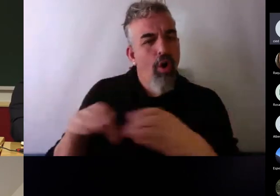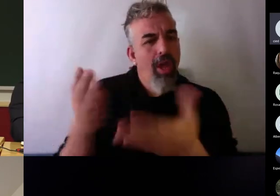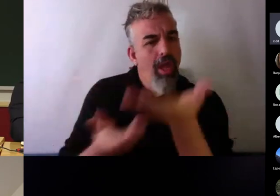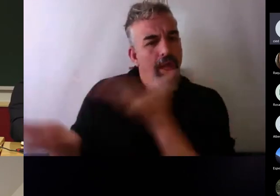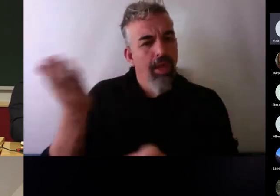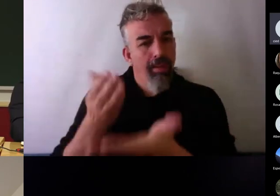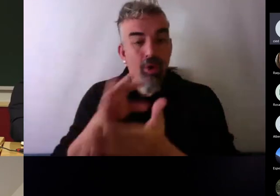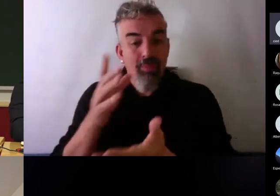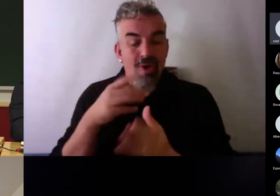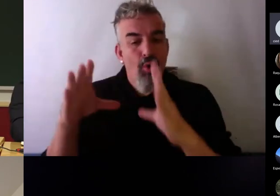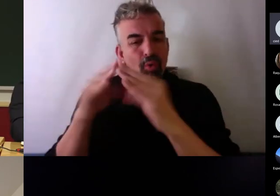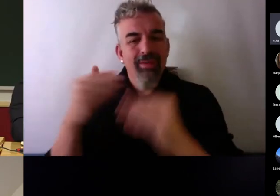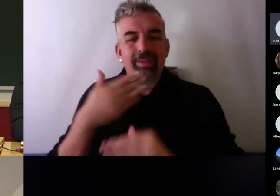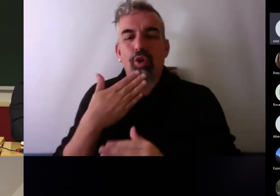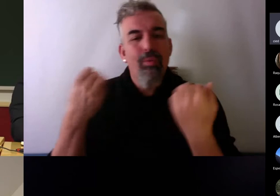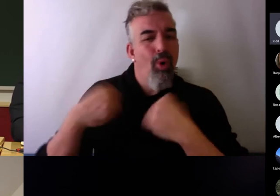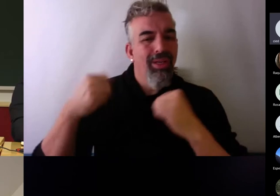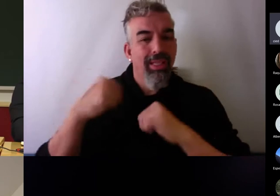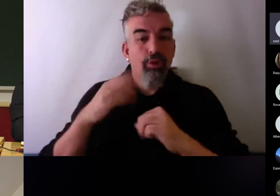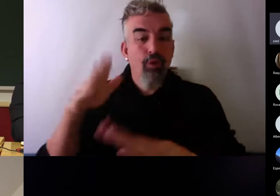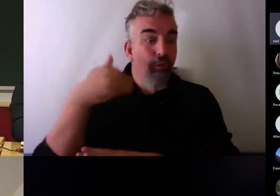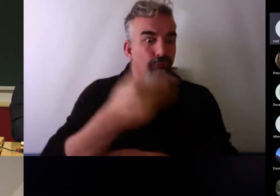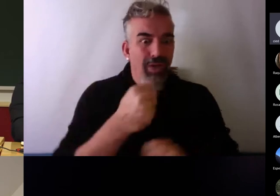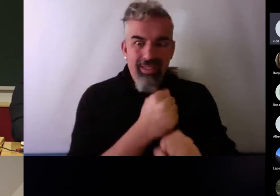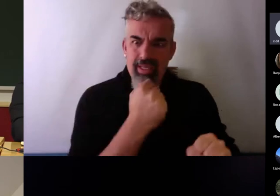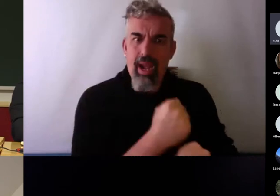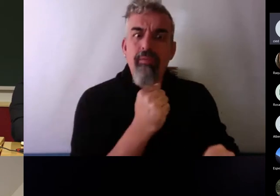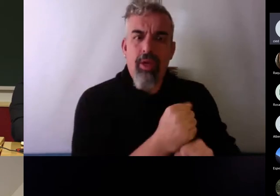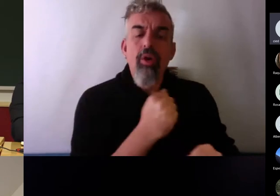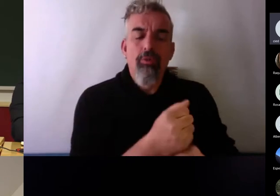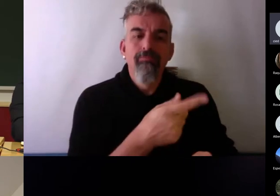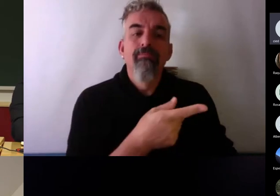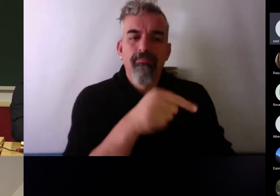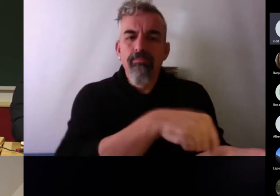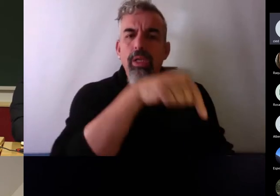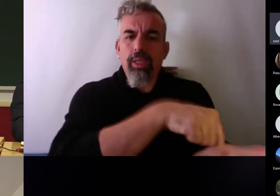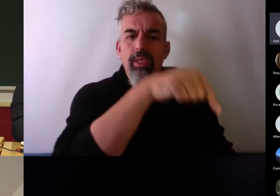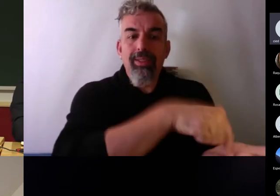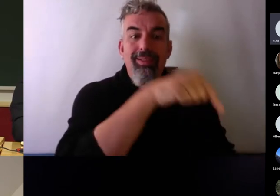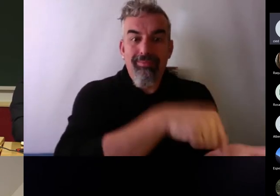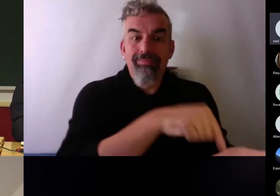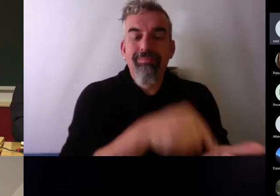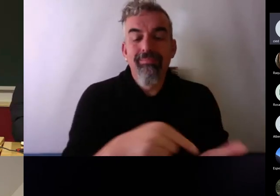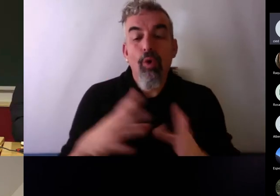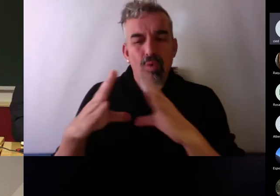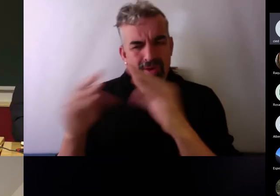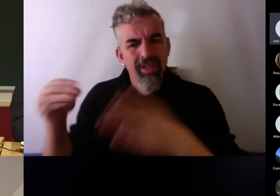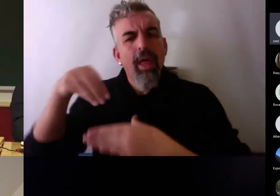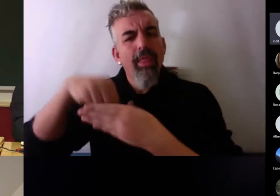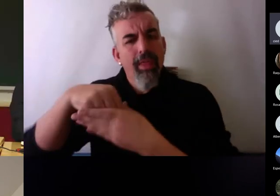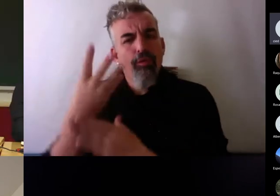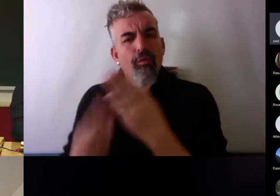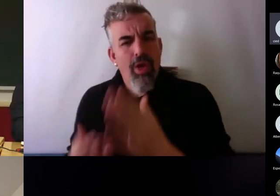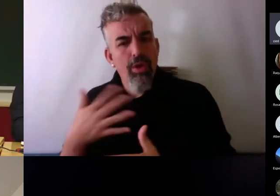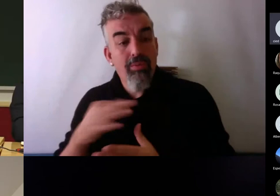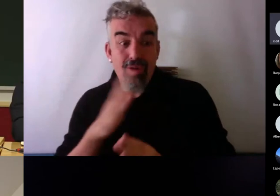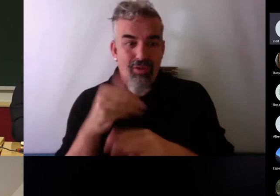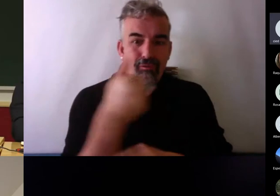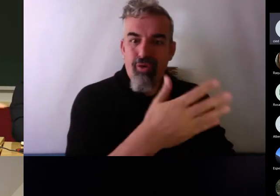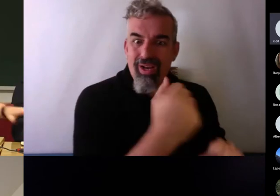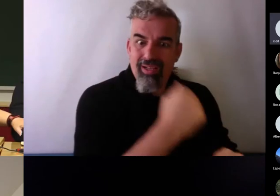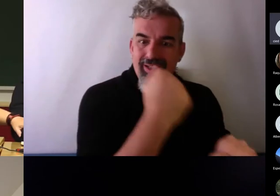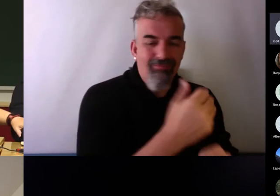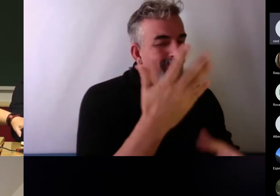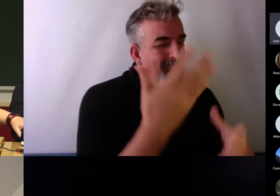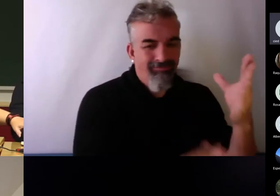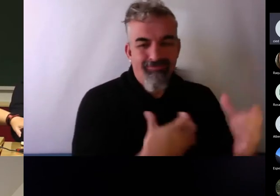Aquí vienen a ensayar. Aquí es ensayo y error. Allá afuera ya no van a poder fallar. Bueno, pues que sean capaces y competentes.